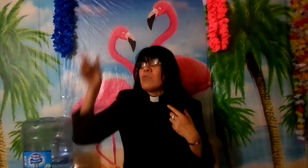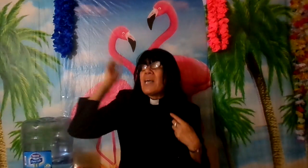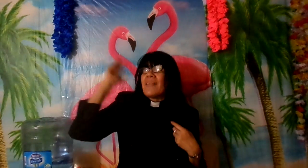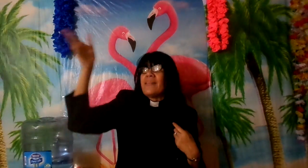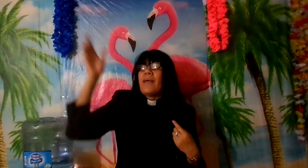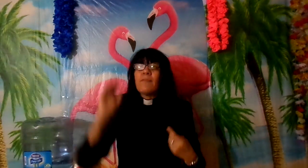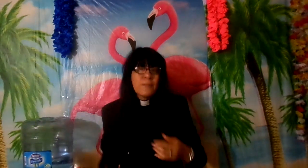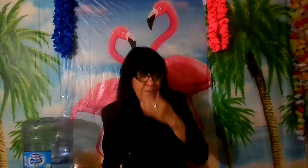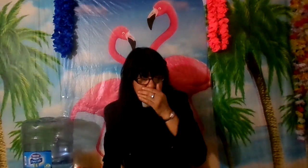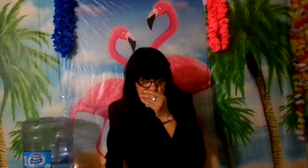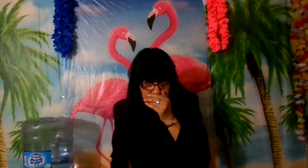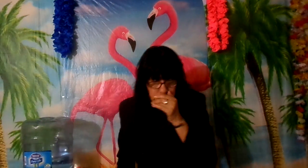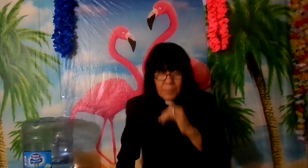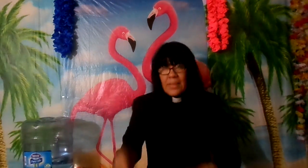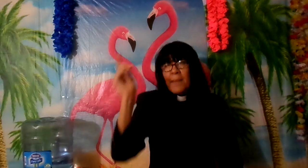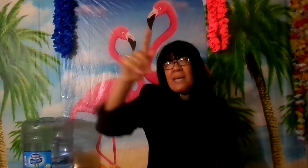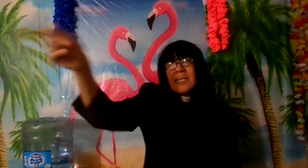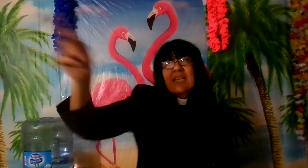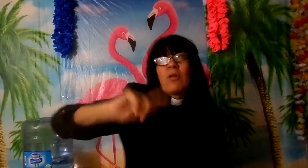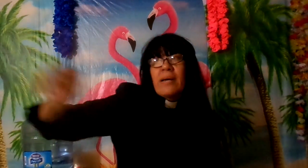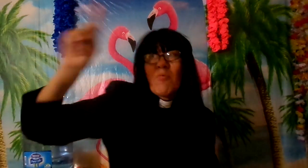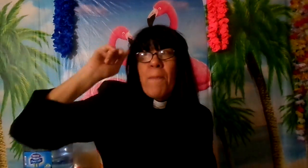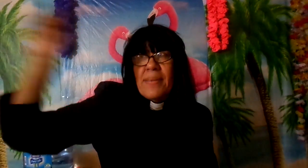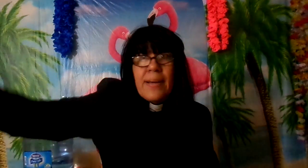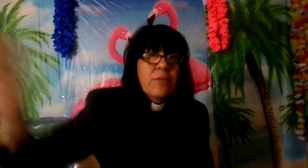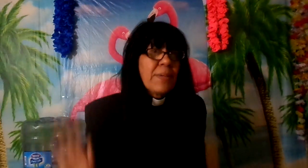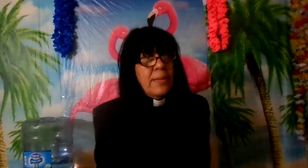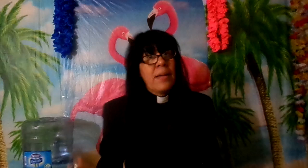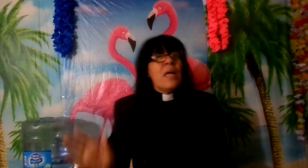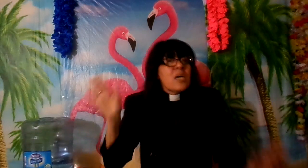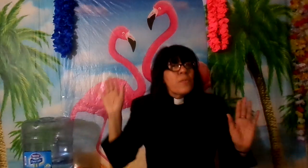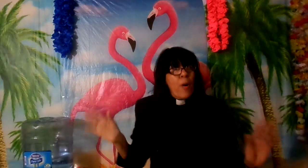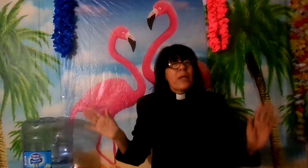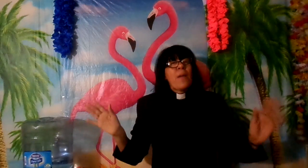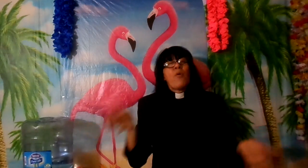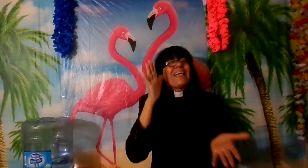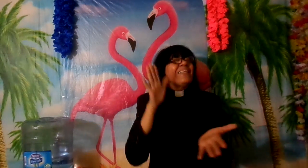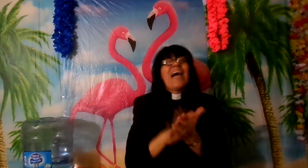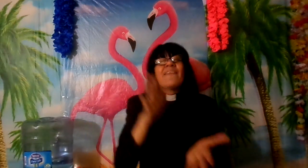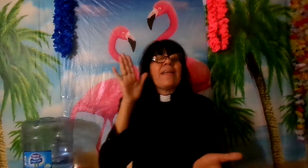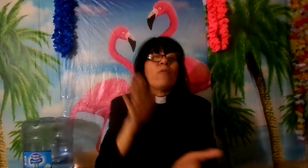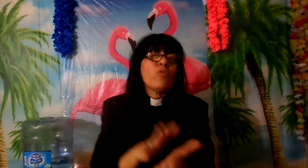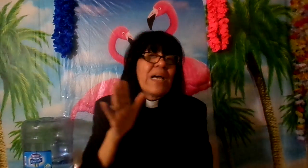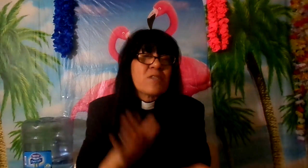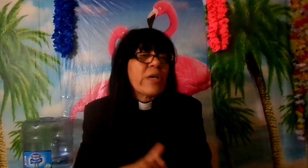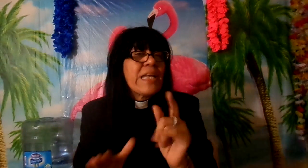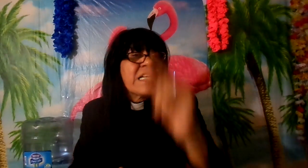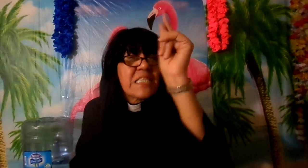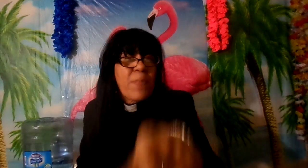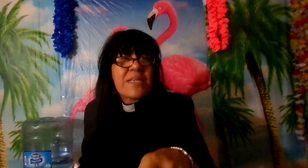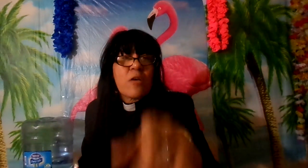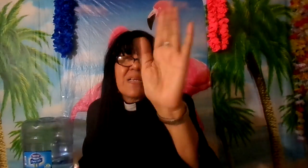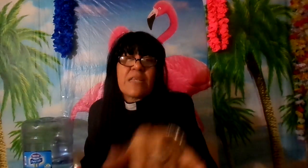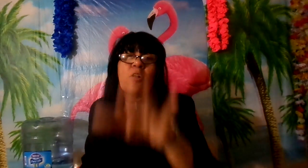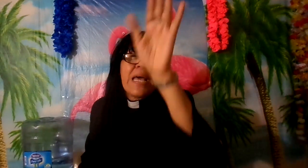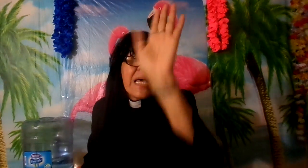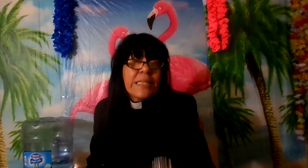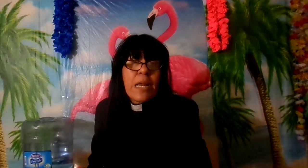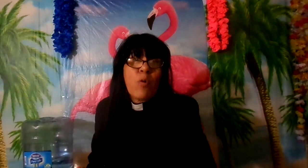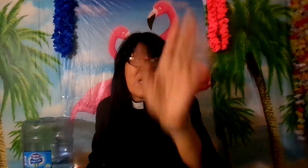una hija del diablo a mi iglesia no la queremos predicando más nada ¿por qué? porque a nadie le gusta eso quieren irse para el cielo haciéndole tributo